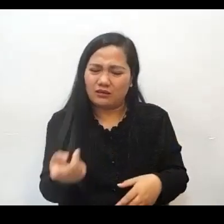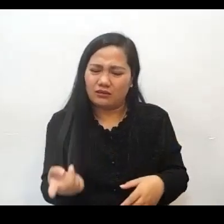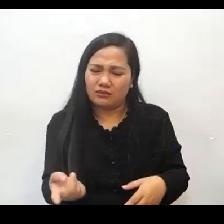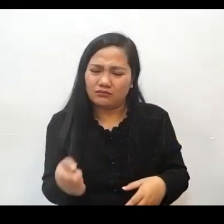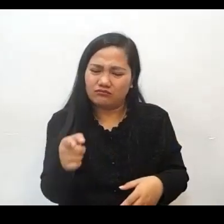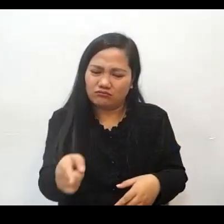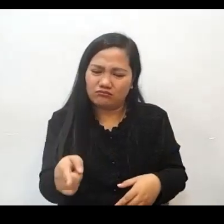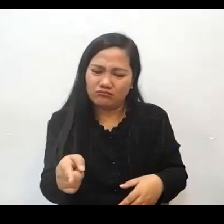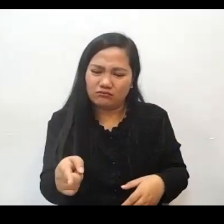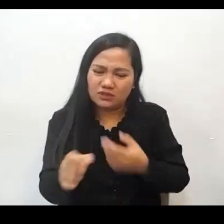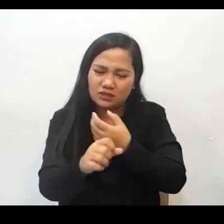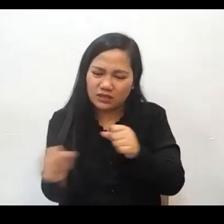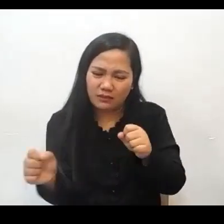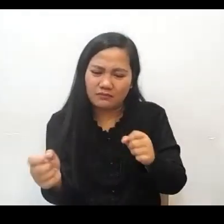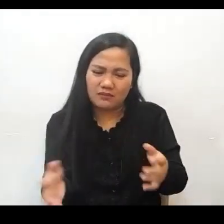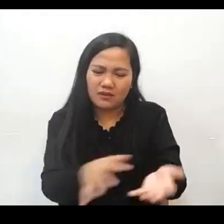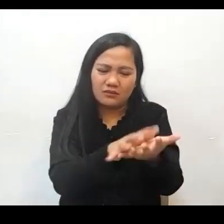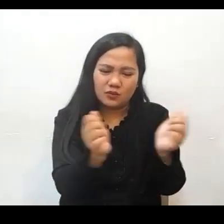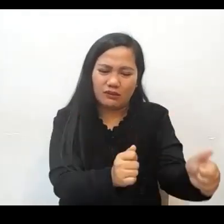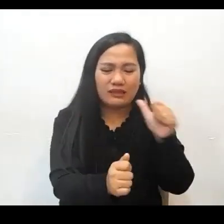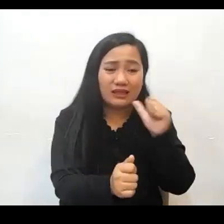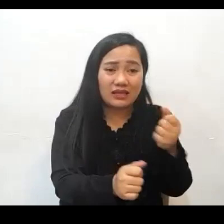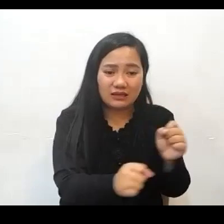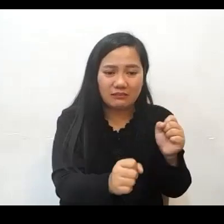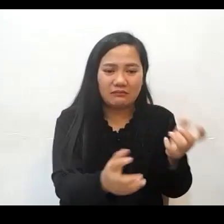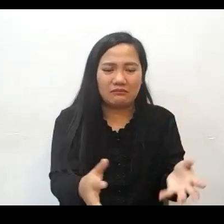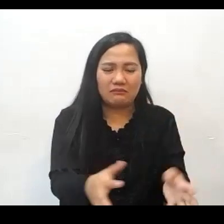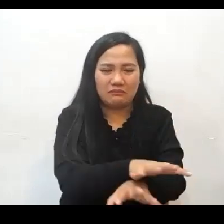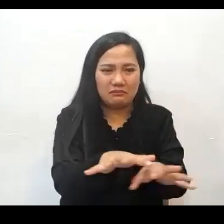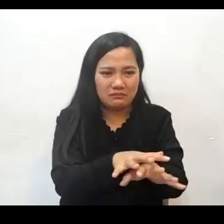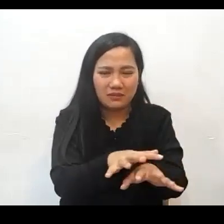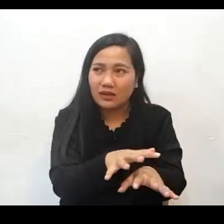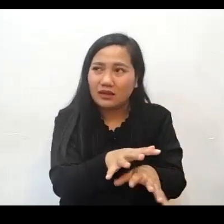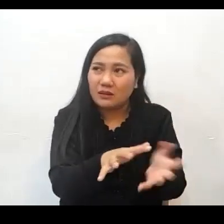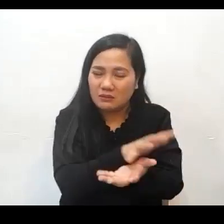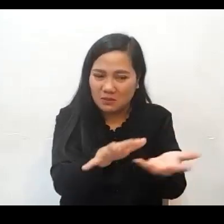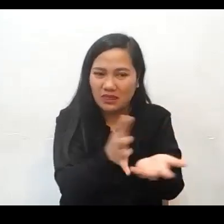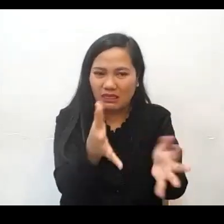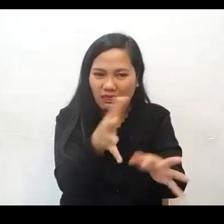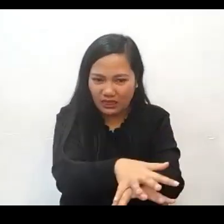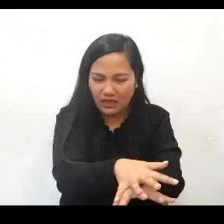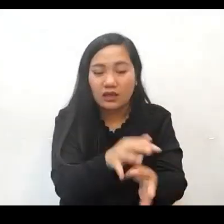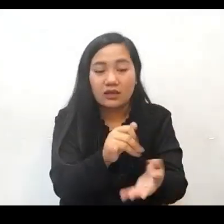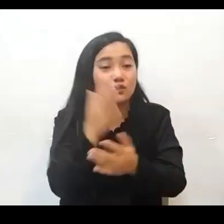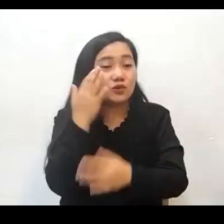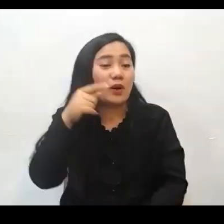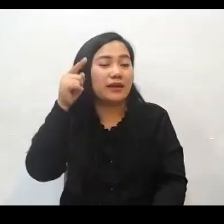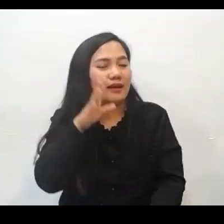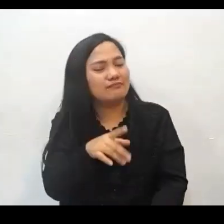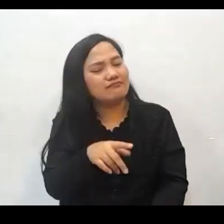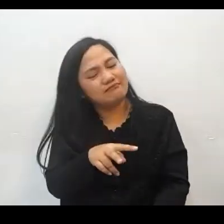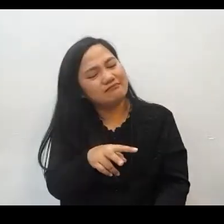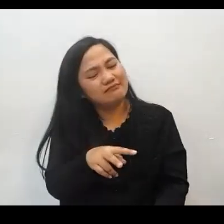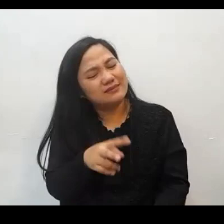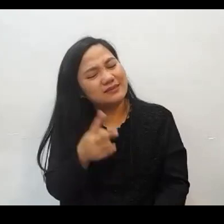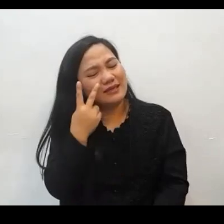Kaya nga ng panahong ito, yung mga taong ligtas ay nahaluan po o nakihalubilo doon sa mga taong hindi paligtas. Kaya dito po, pinasyahan ng Diyos na